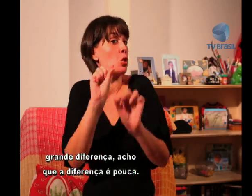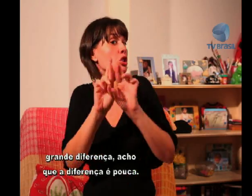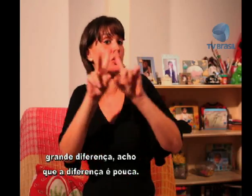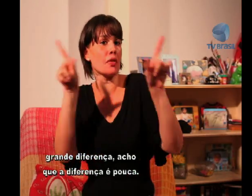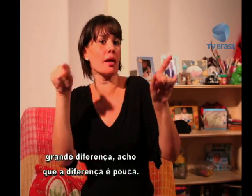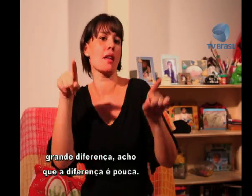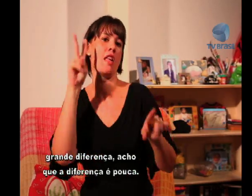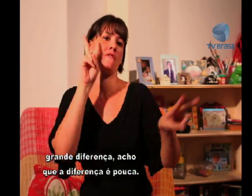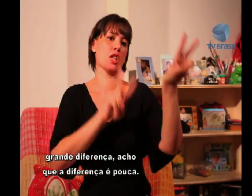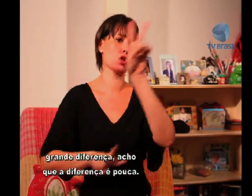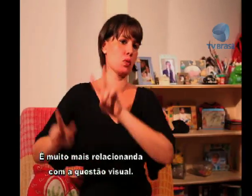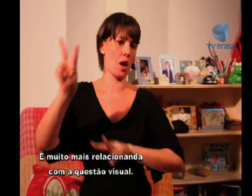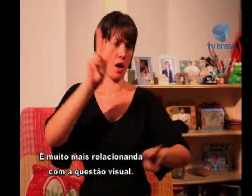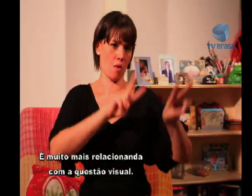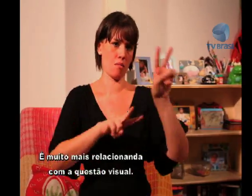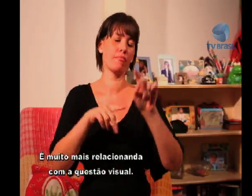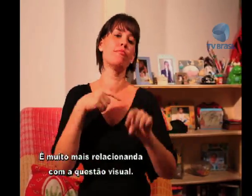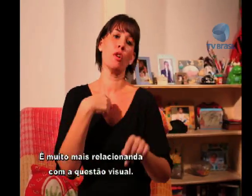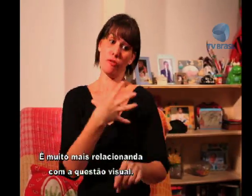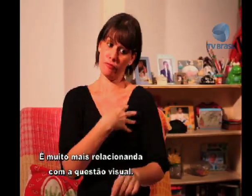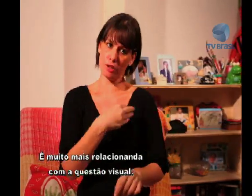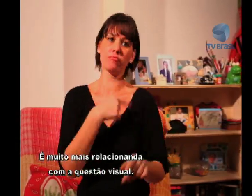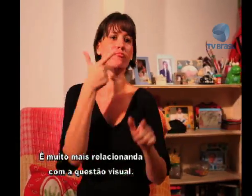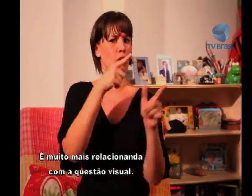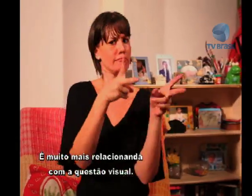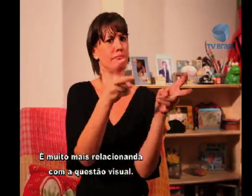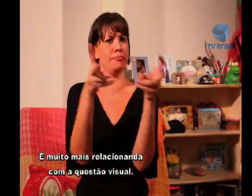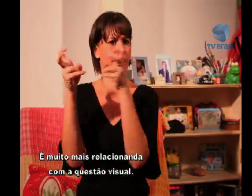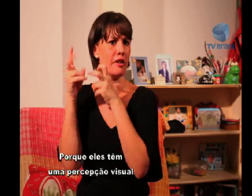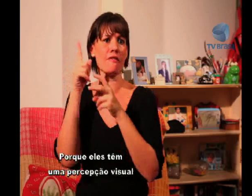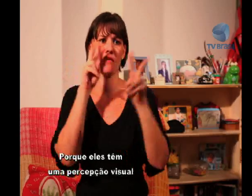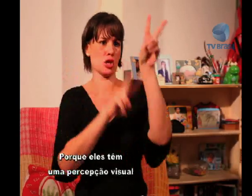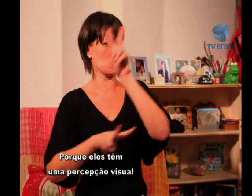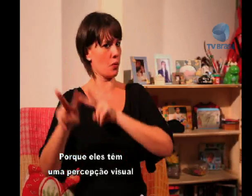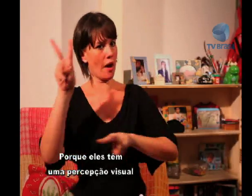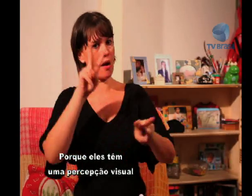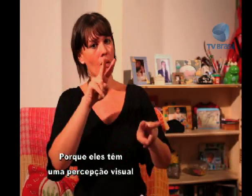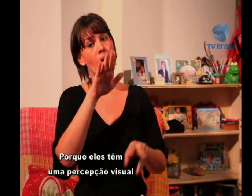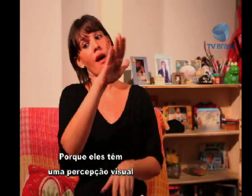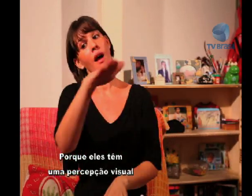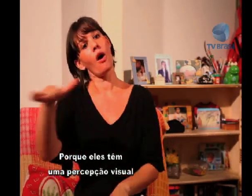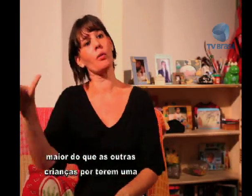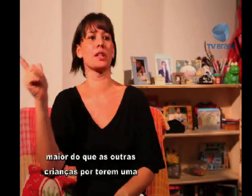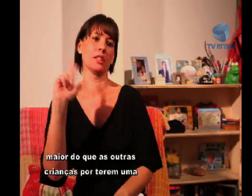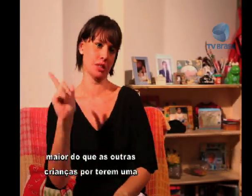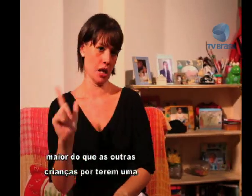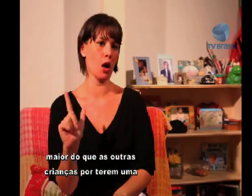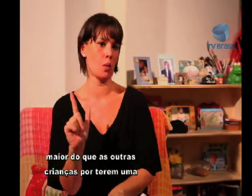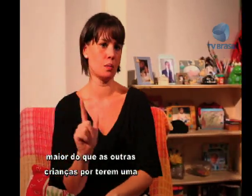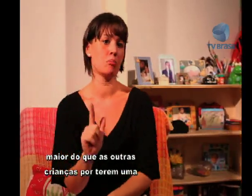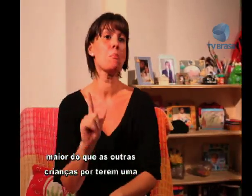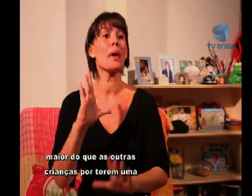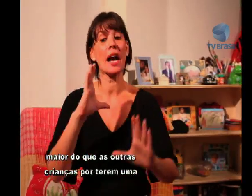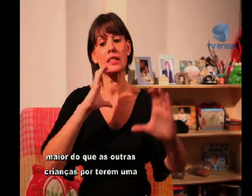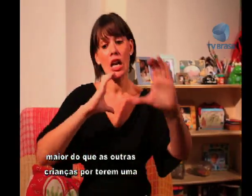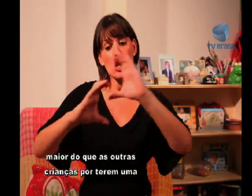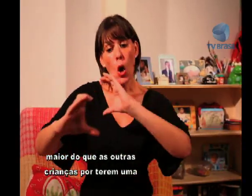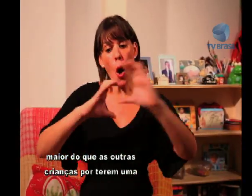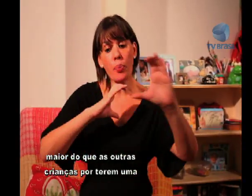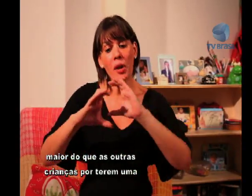diferença é pouca. É muito mais relacionada com a questão visual, né? Porque eles têm uma percepção visual maior do que as outras crianças, né? Por conta